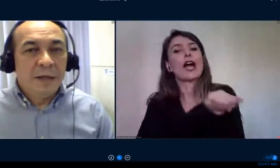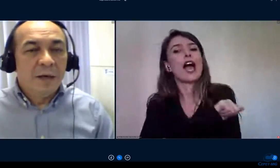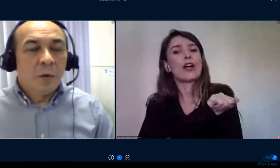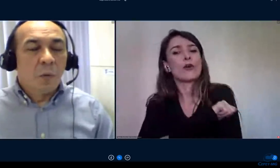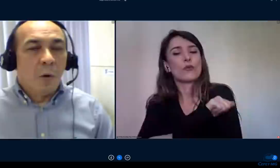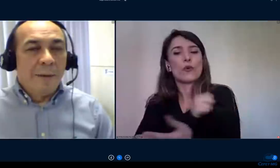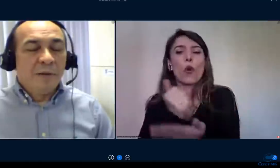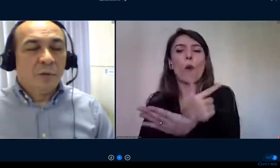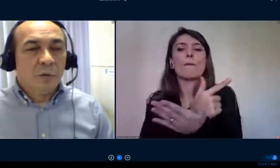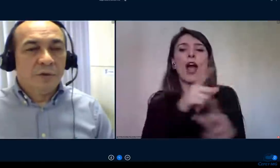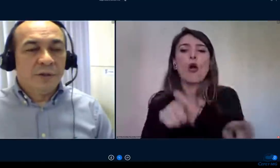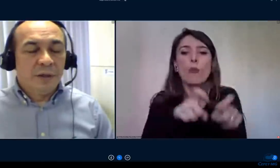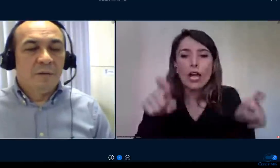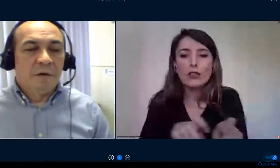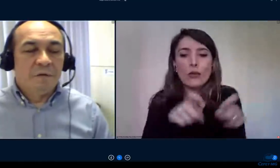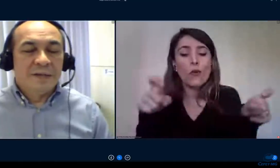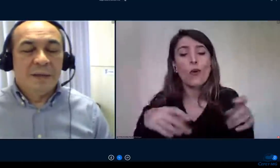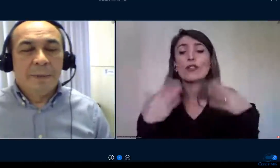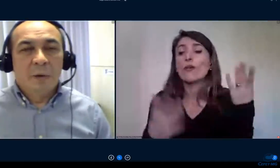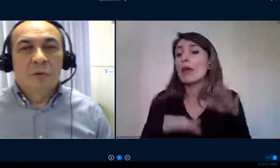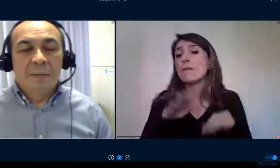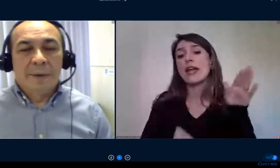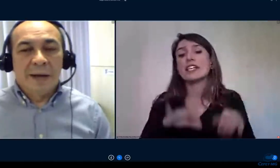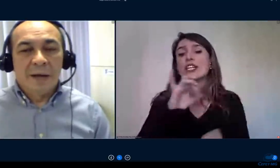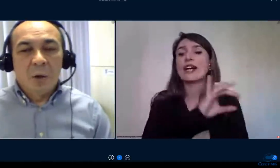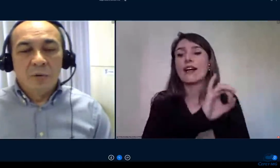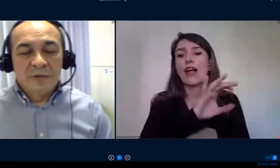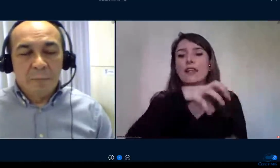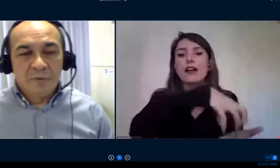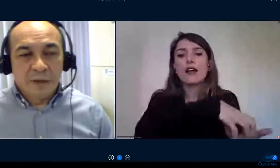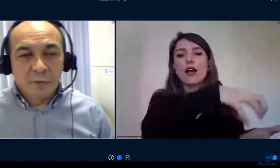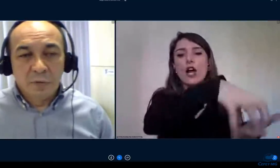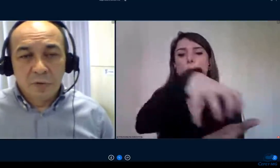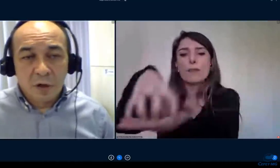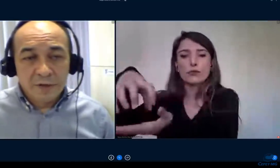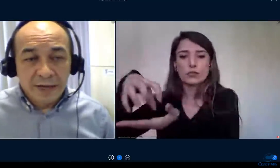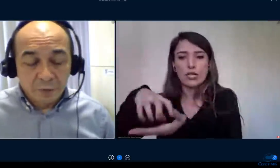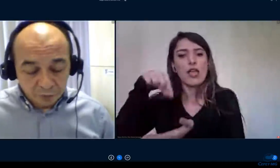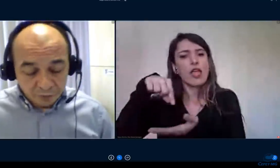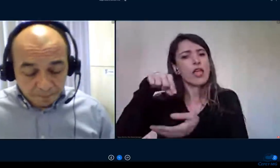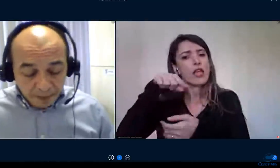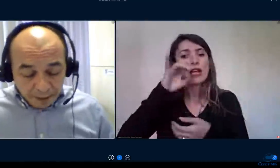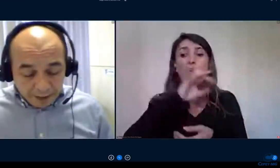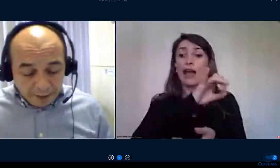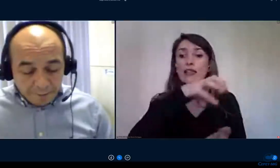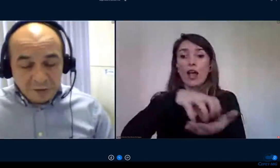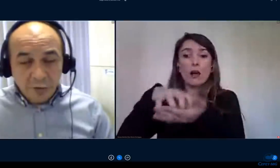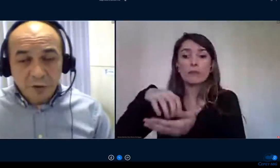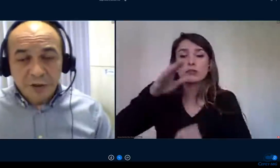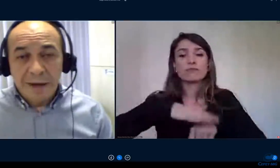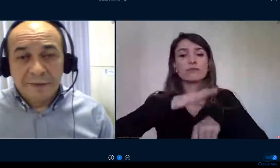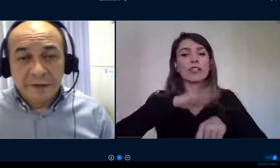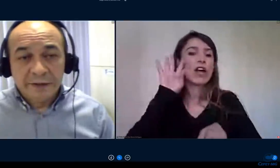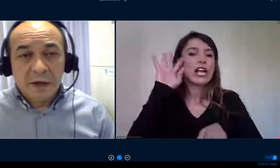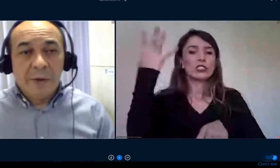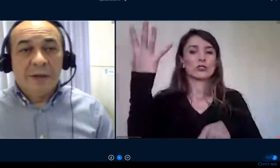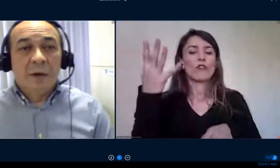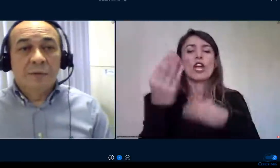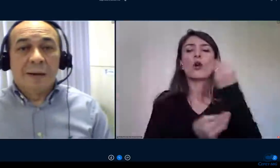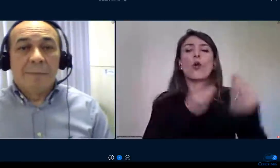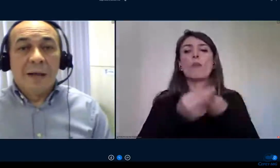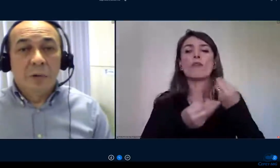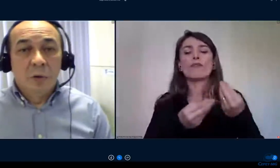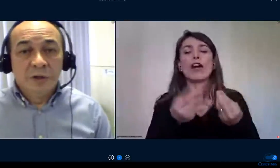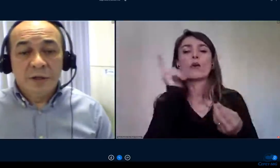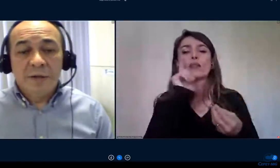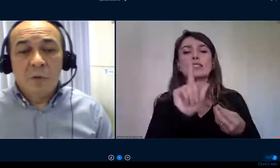definir qual é a metodologia que ele vai fazer para contemplar os 100% dos nossos alunos mas o que eu chamo a atenção é que